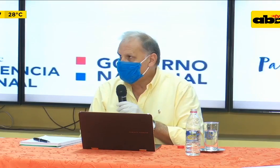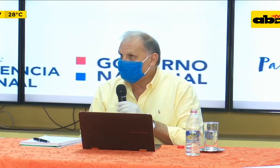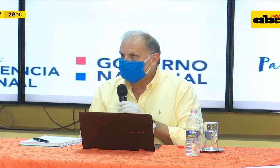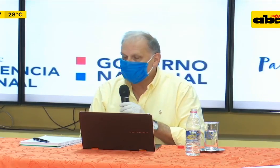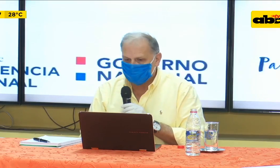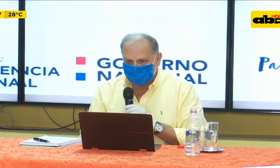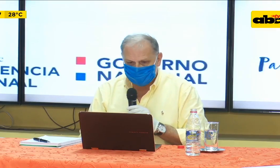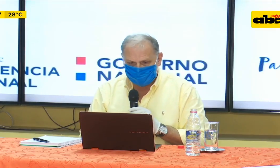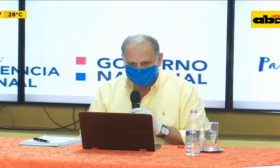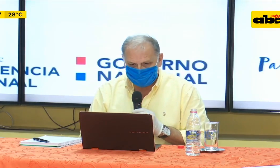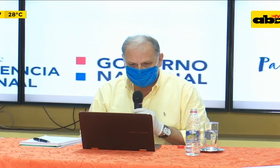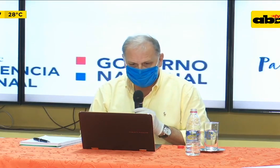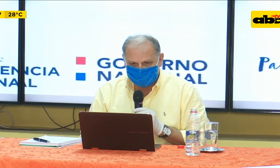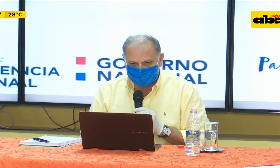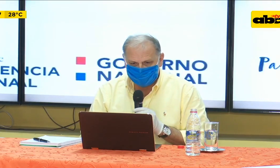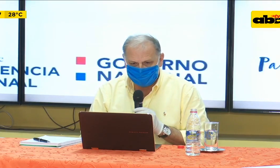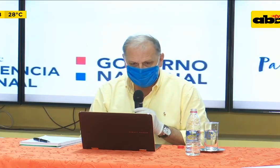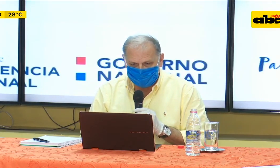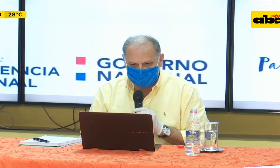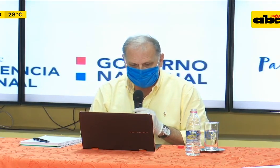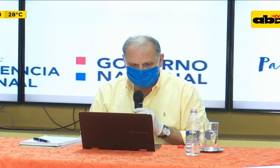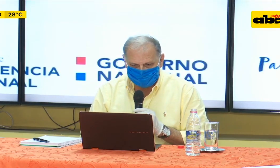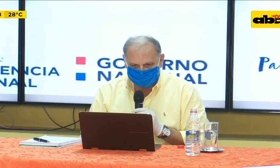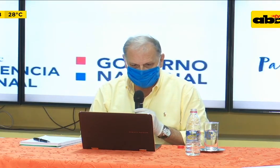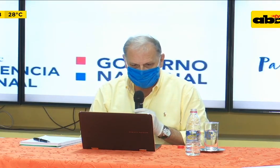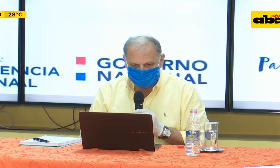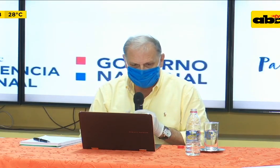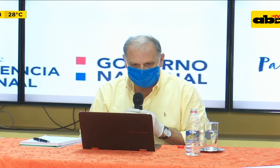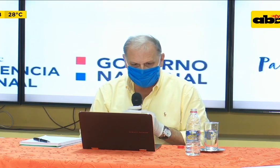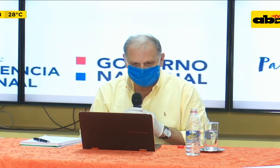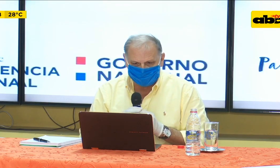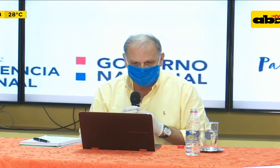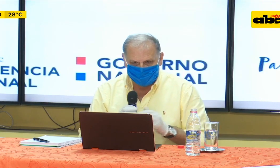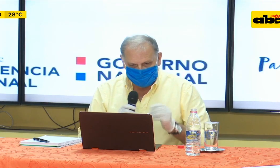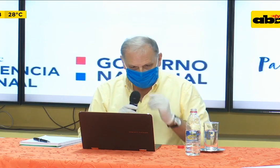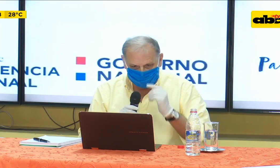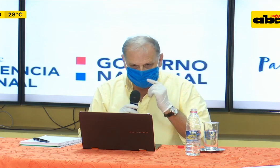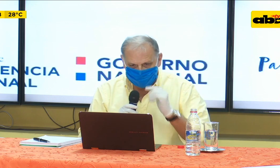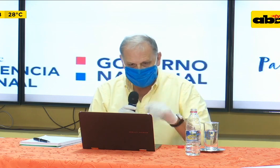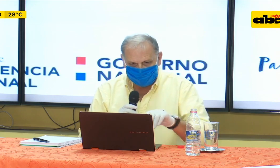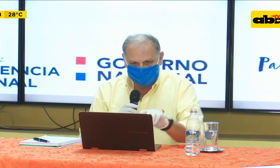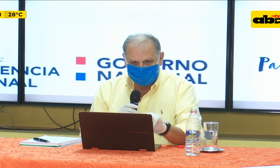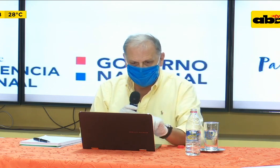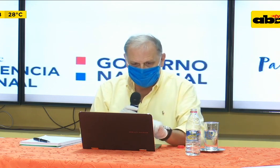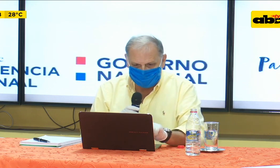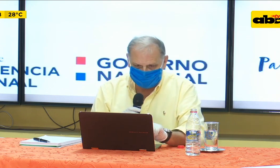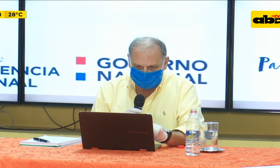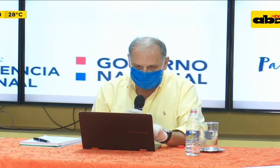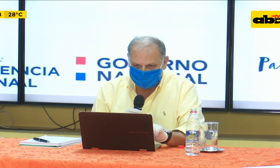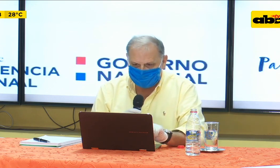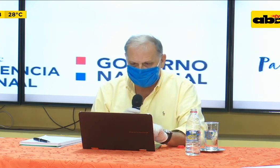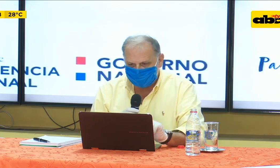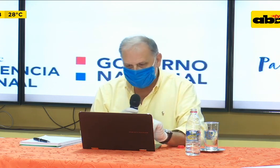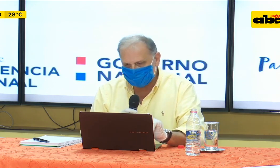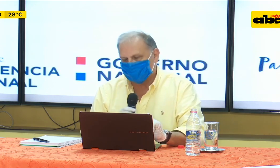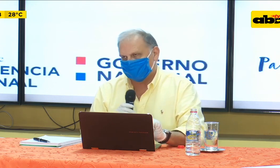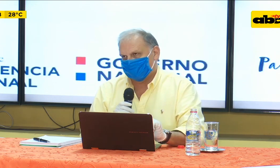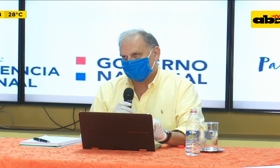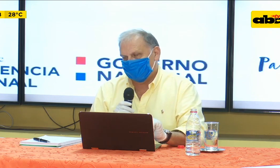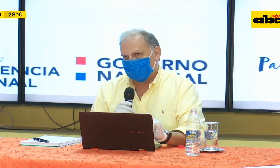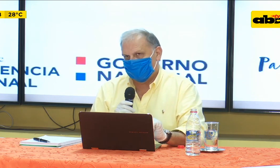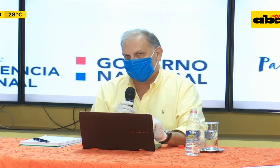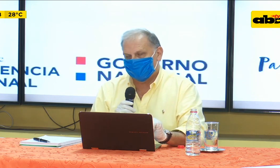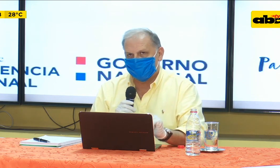En este sentido, quiero informarles de que desde el día lunes 30 de marzo